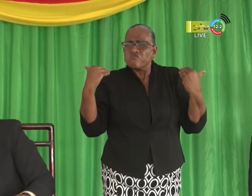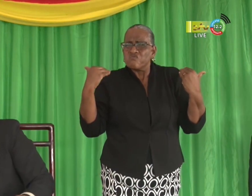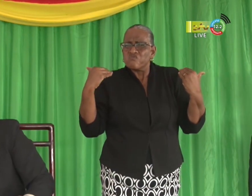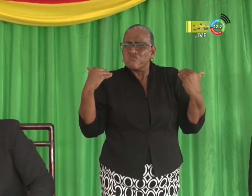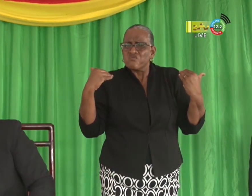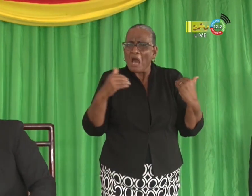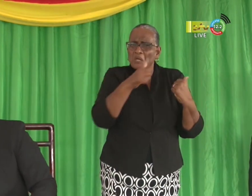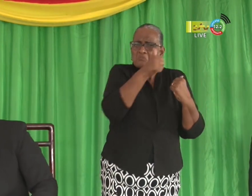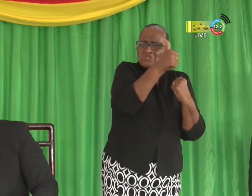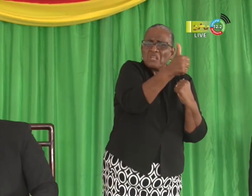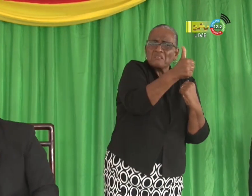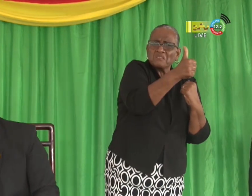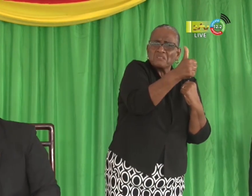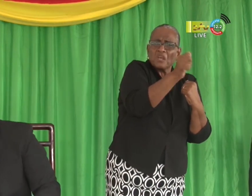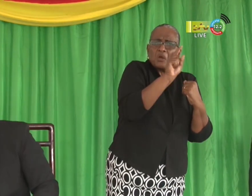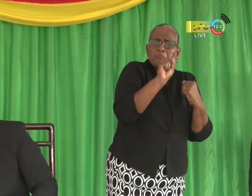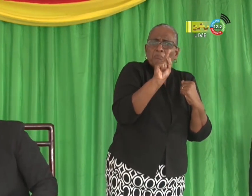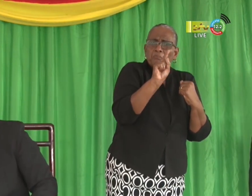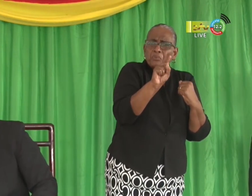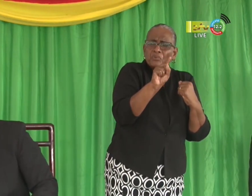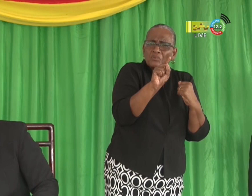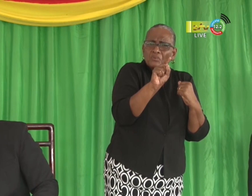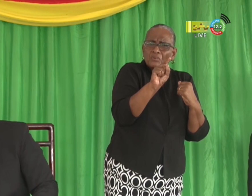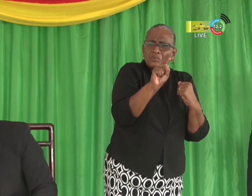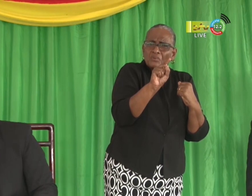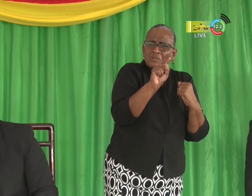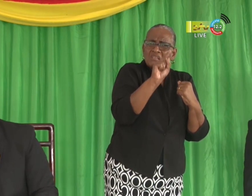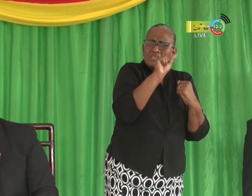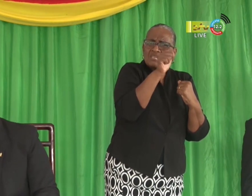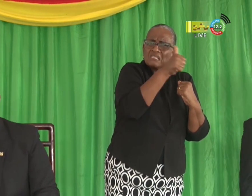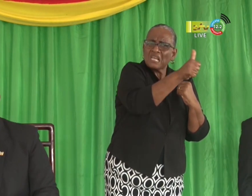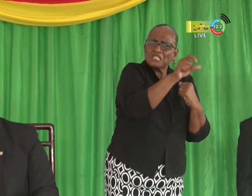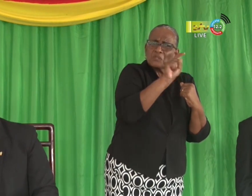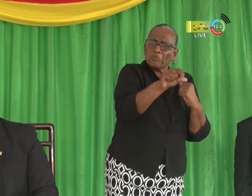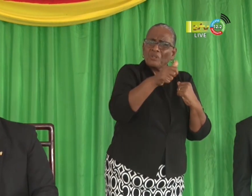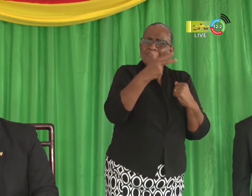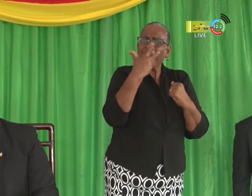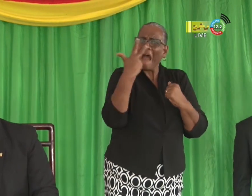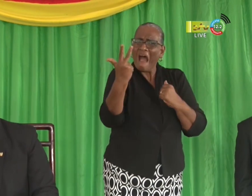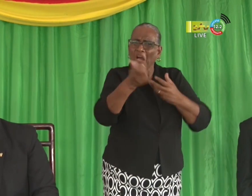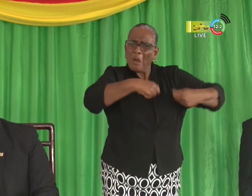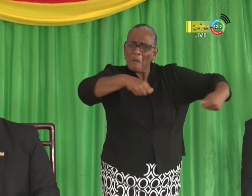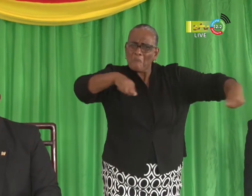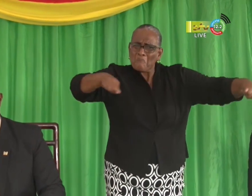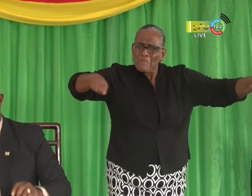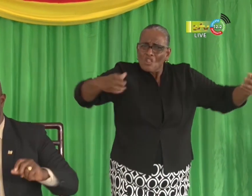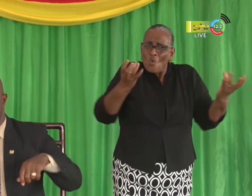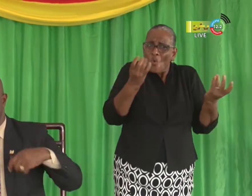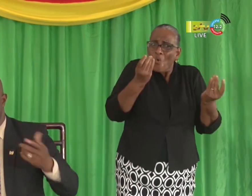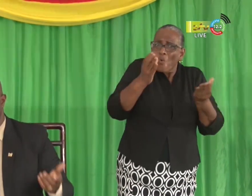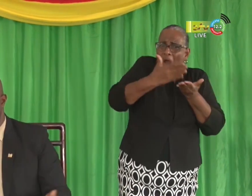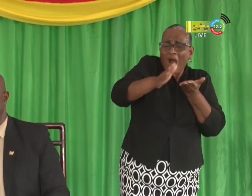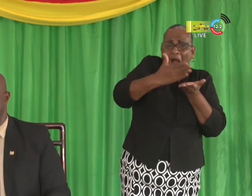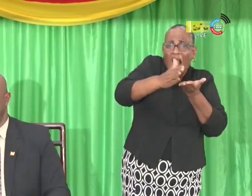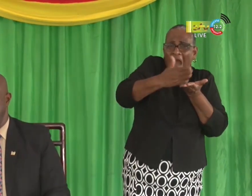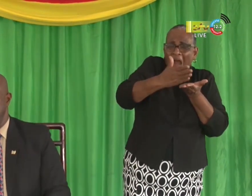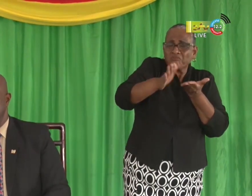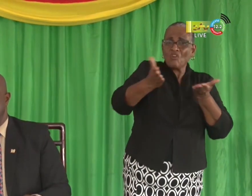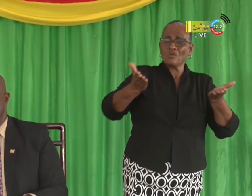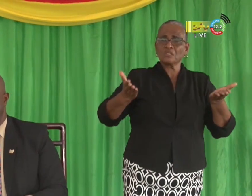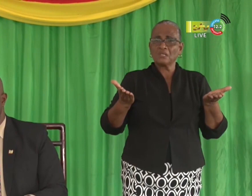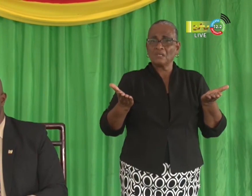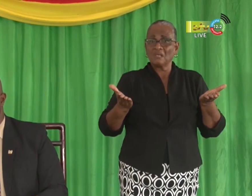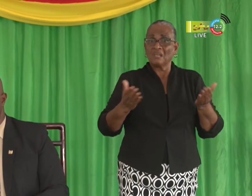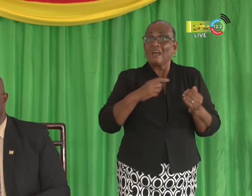,8 miljoen kunnen aflossen zodat we niet de voelt raken.